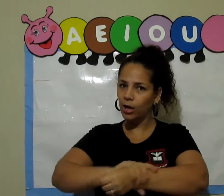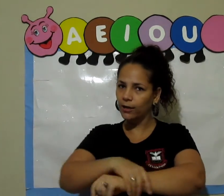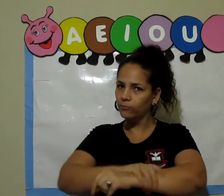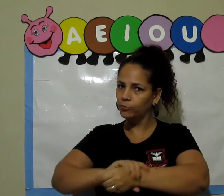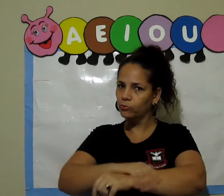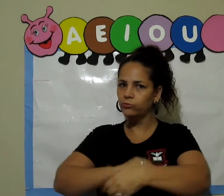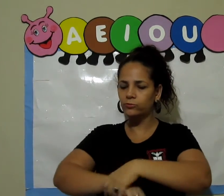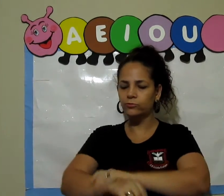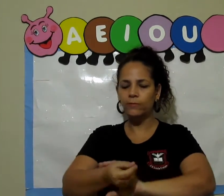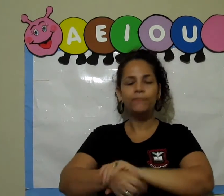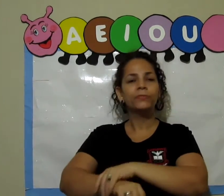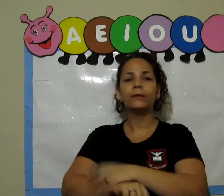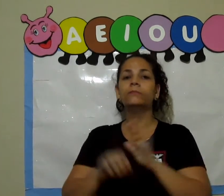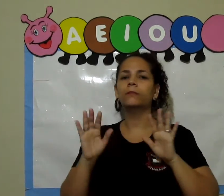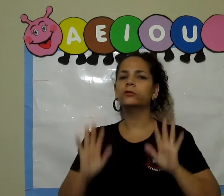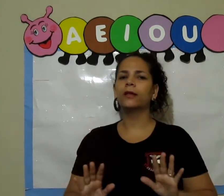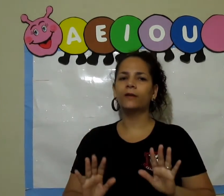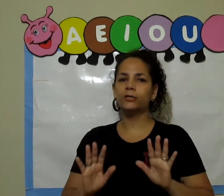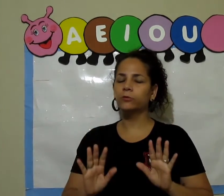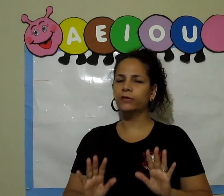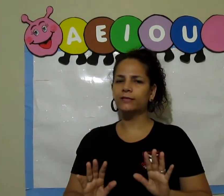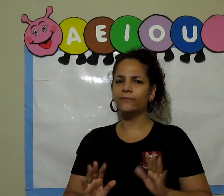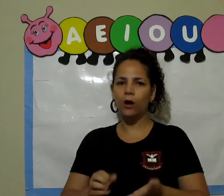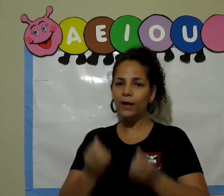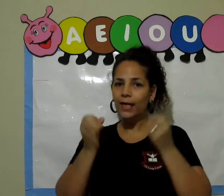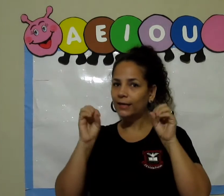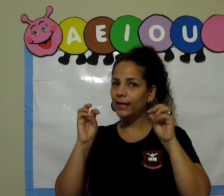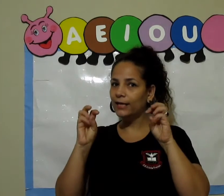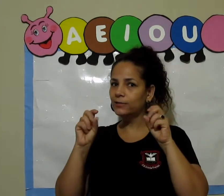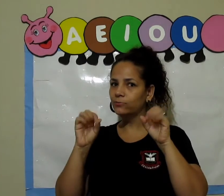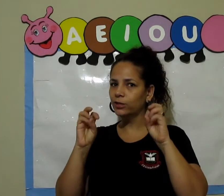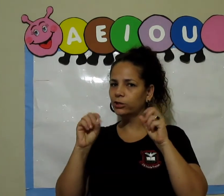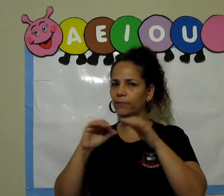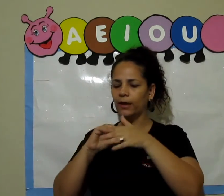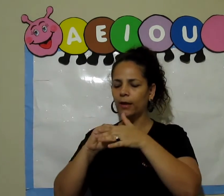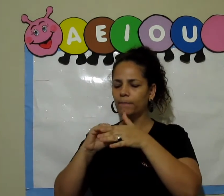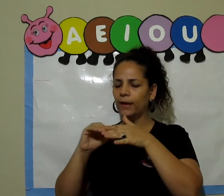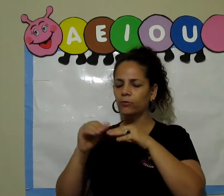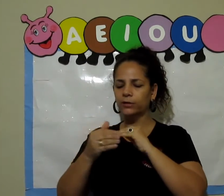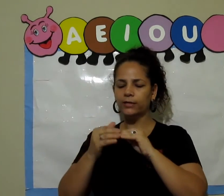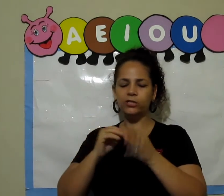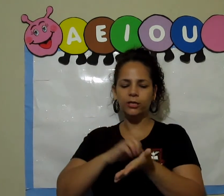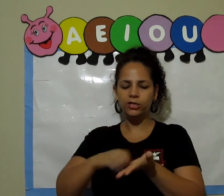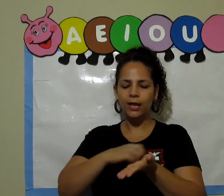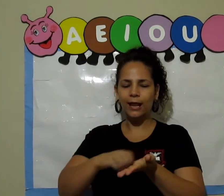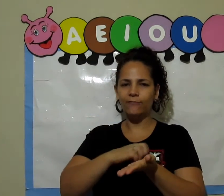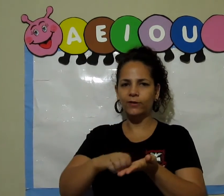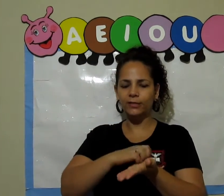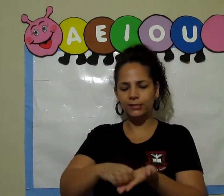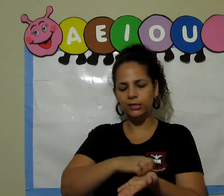olha, no pulso, temos que lavar as mãos dessa forma. E as unhas também, bem cortadinhas, lavando assim,